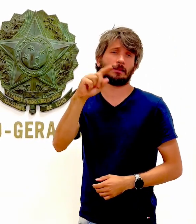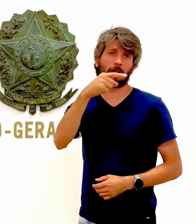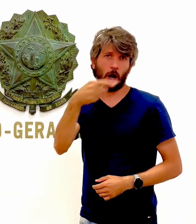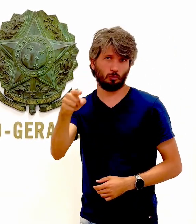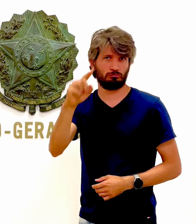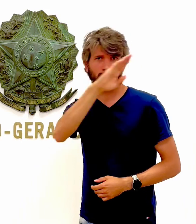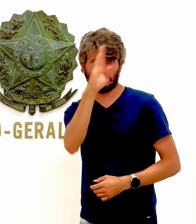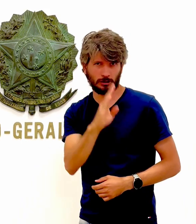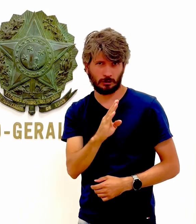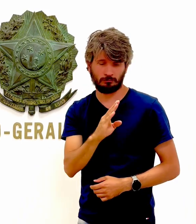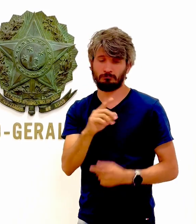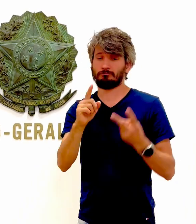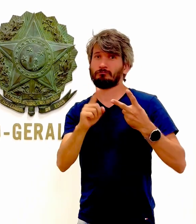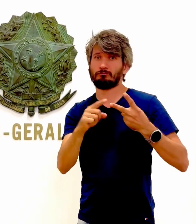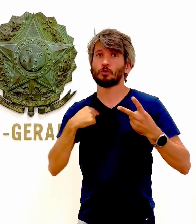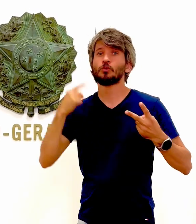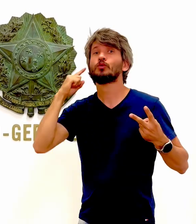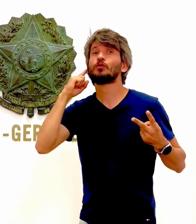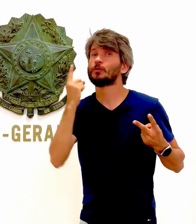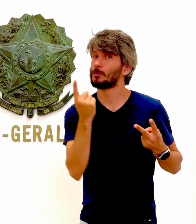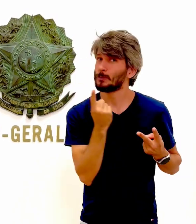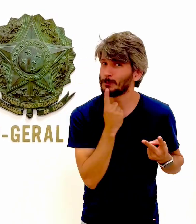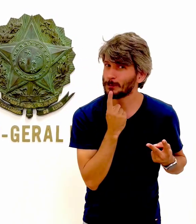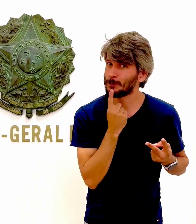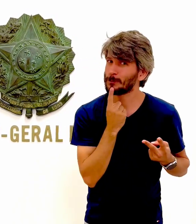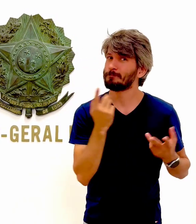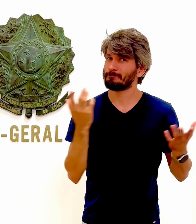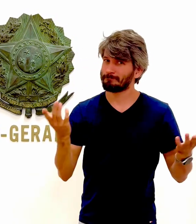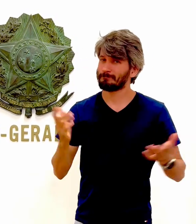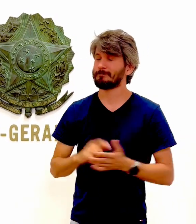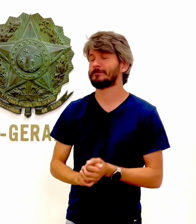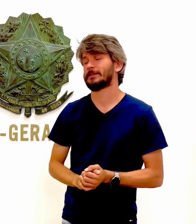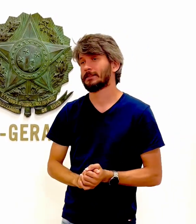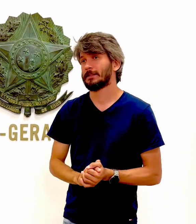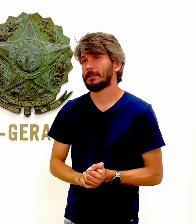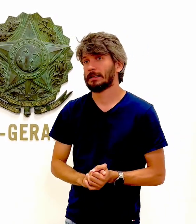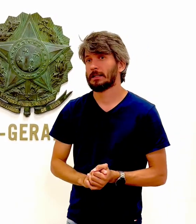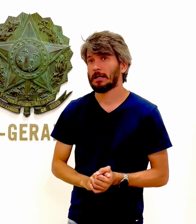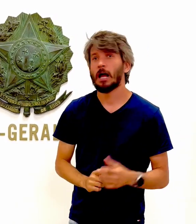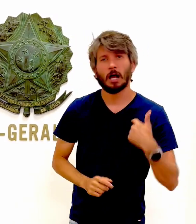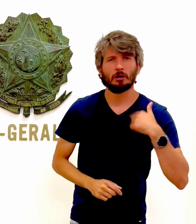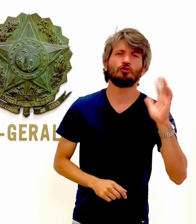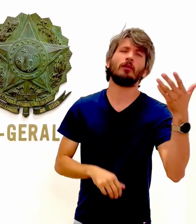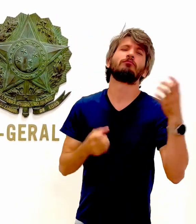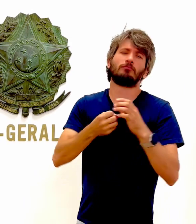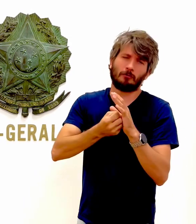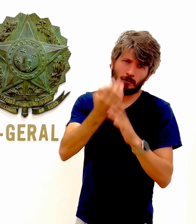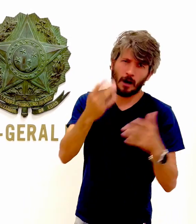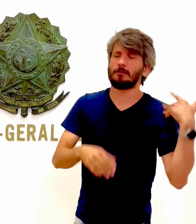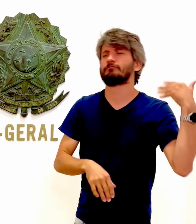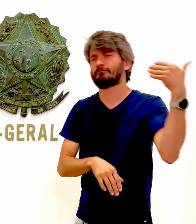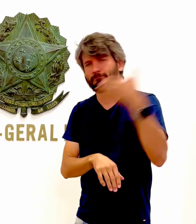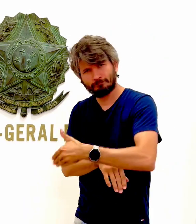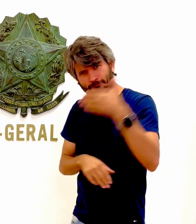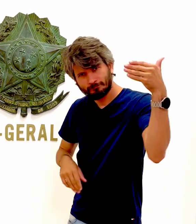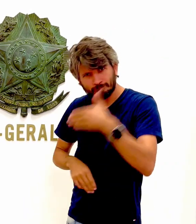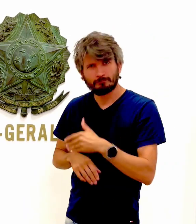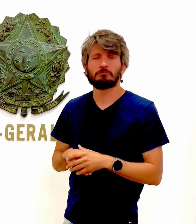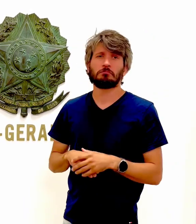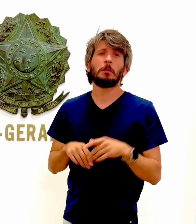sou um cidadão brasileiro e segundo que eu sou uma pessoa surda. Eu quero compartilhar com vocês que eu já estive aqui no